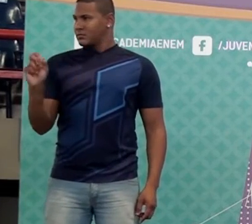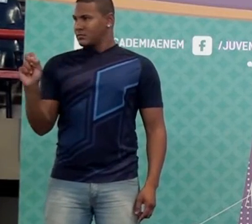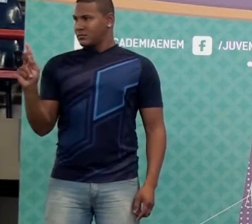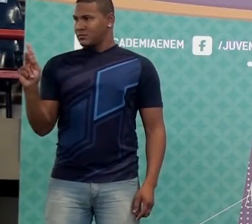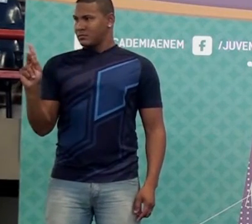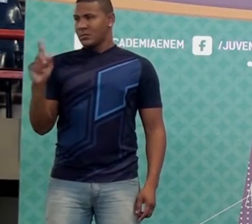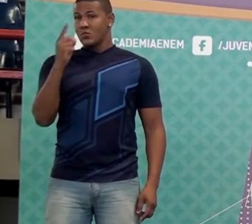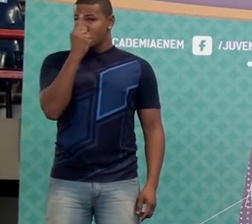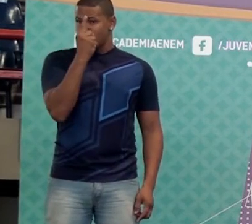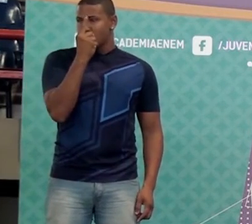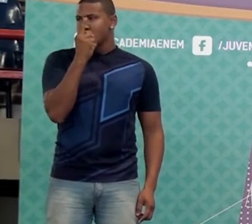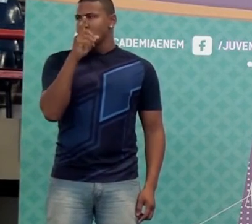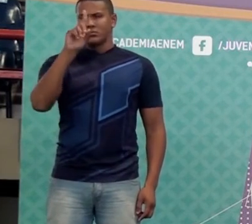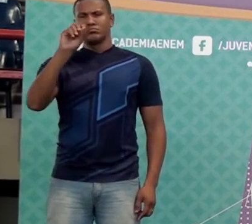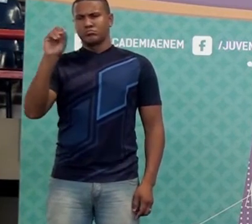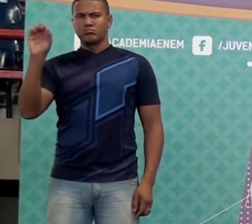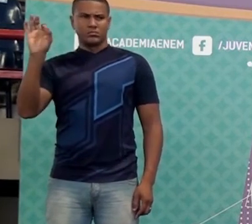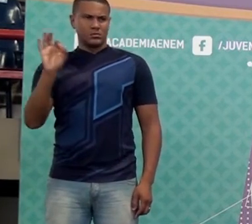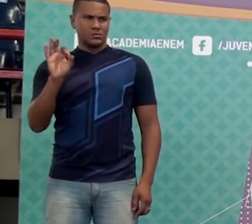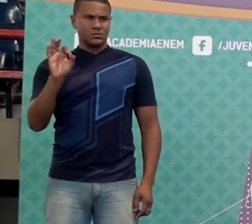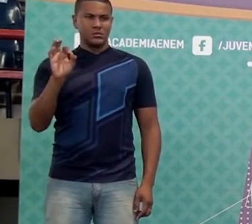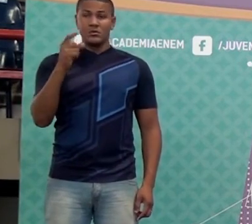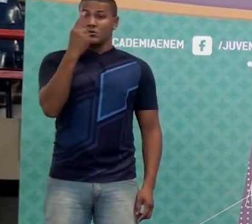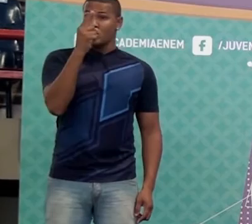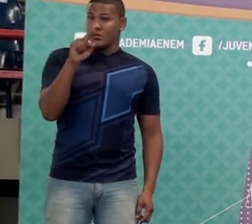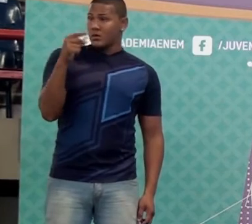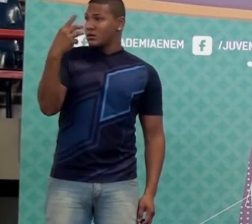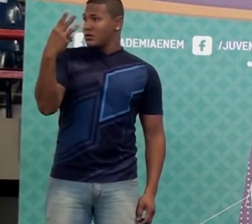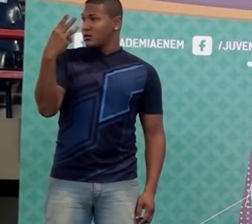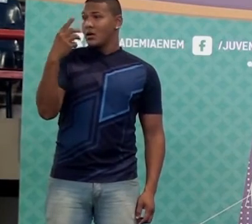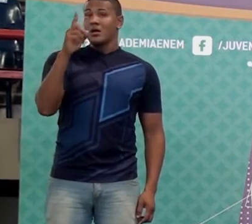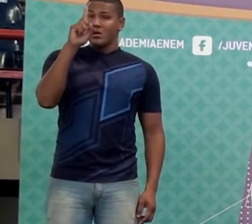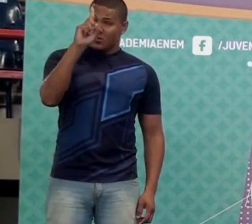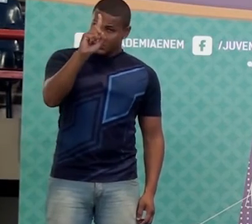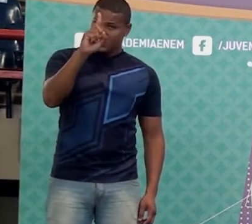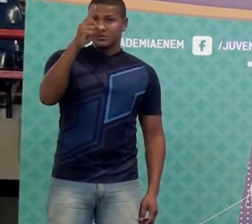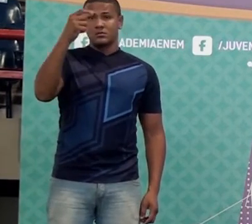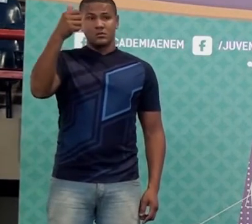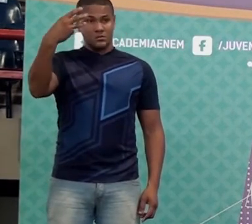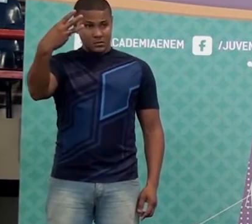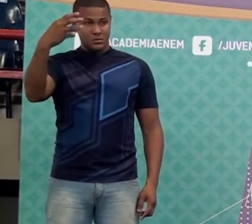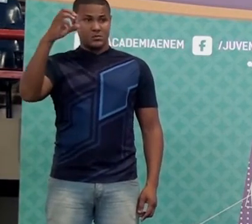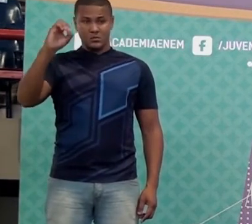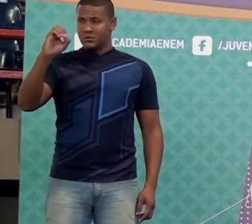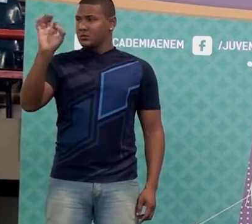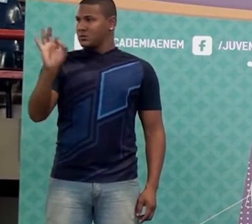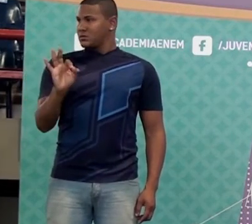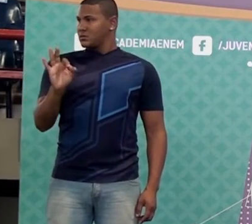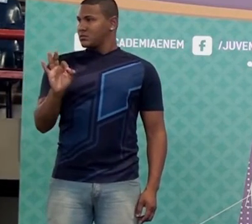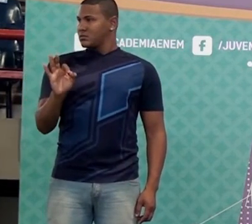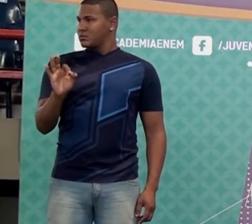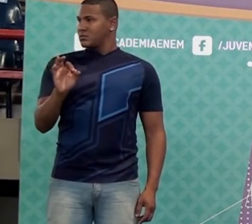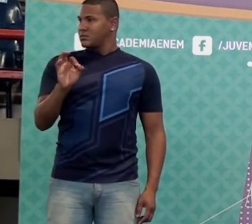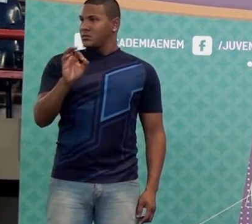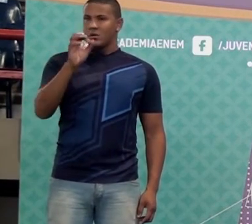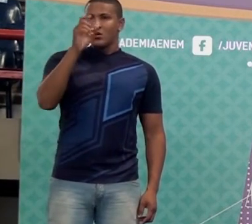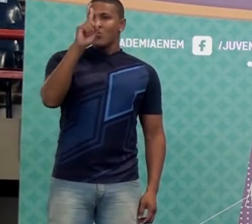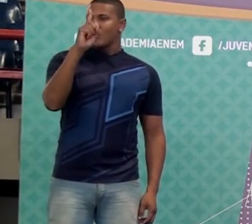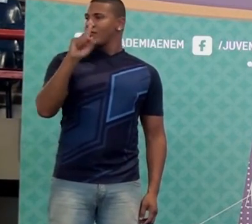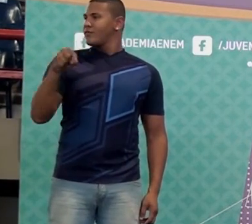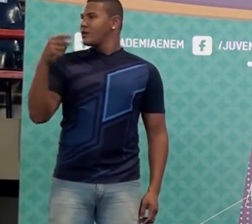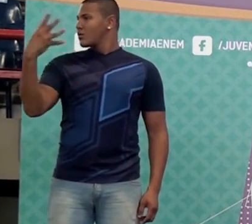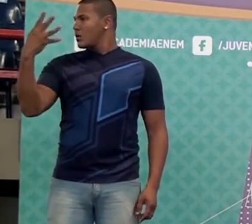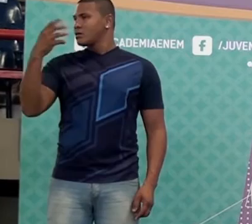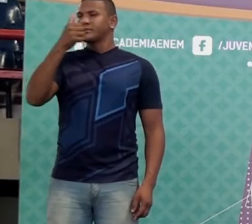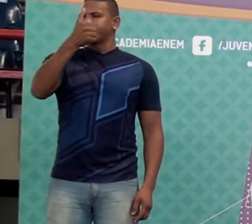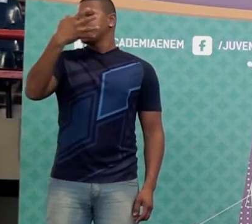é cem por cento. E um vírgula três? Cento e trinta por cento. E um vírgula quatro? Cento e quarenta por cento.